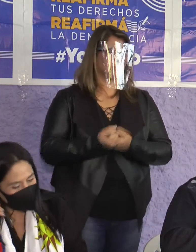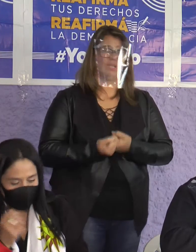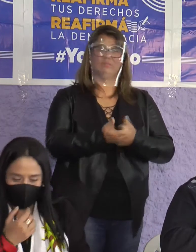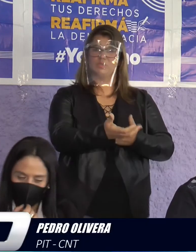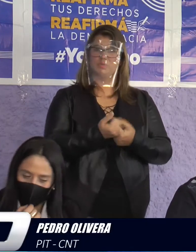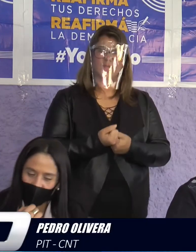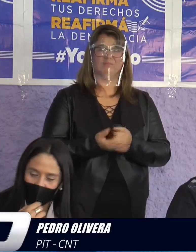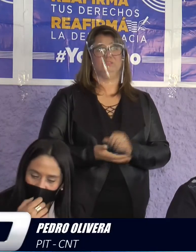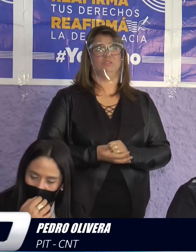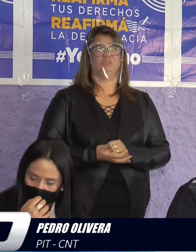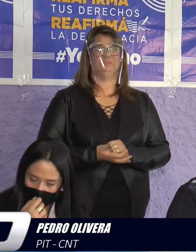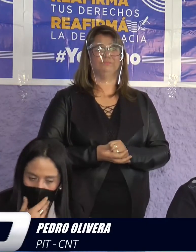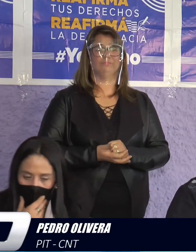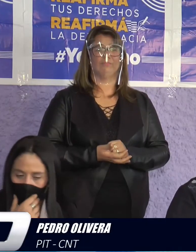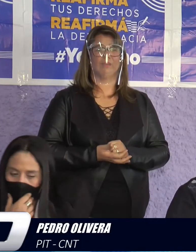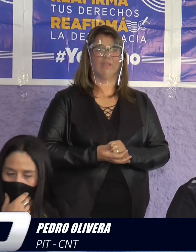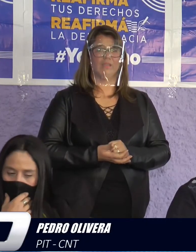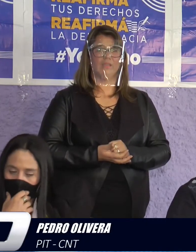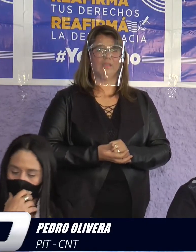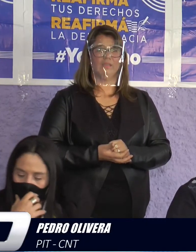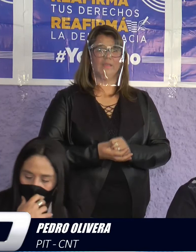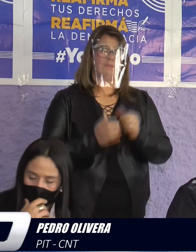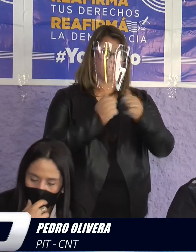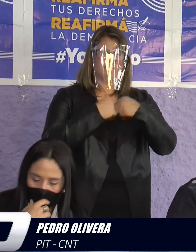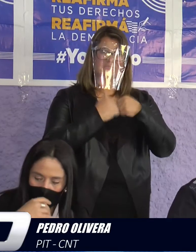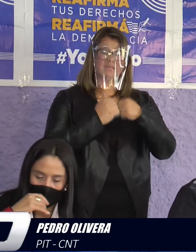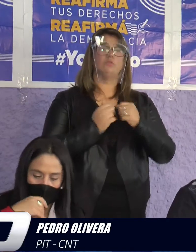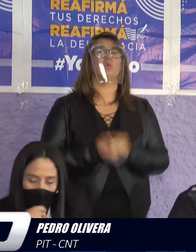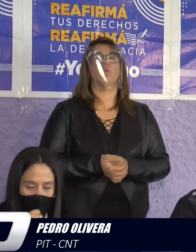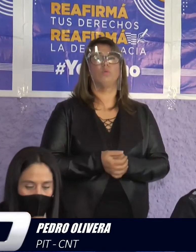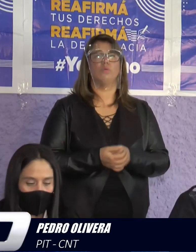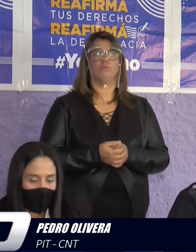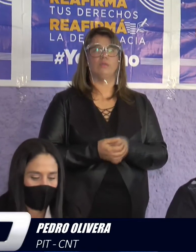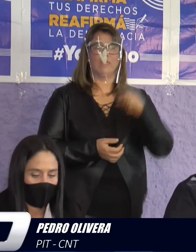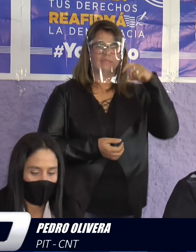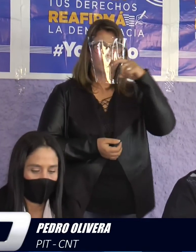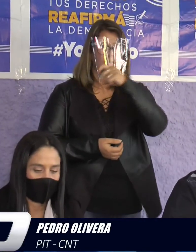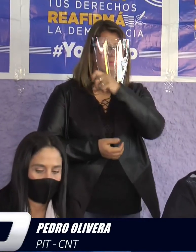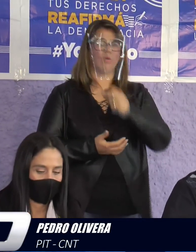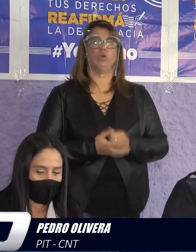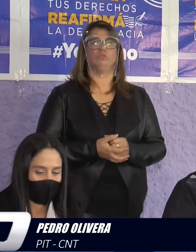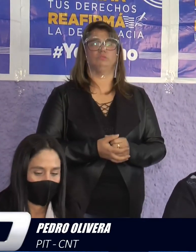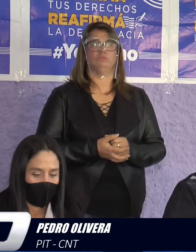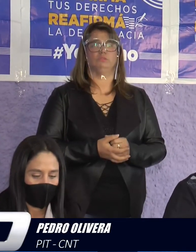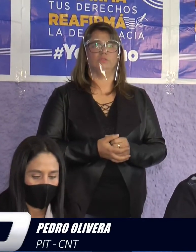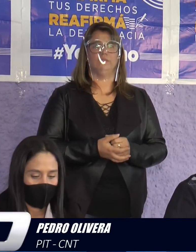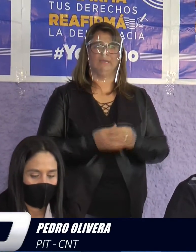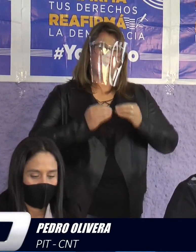Tacuarembó y de Paisandú hay algunos sectores políticos que han acompañado esta